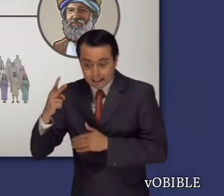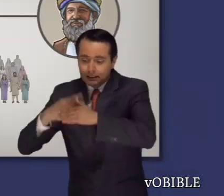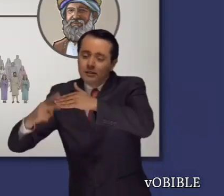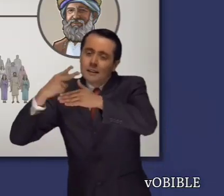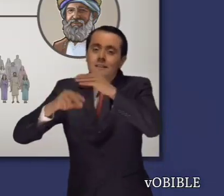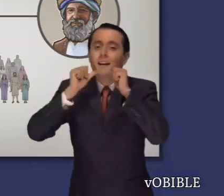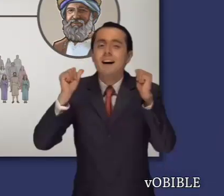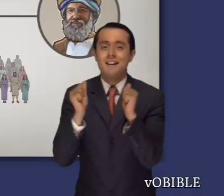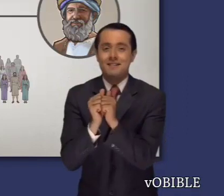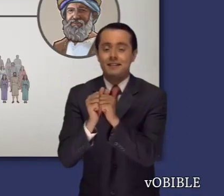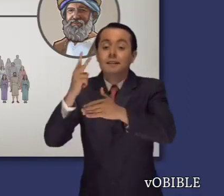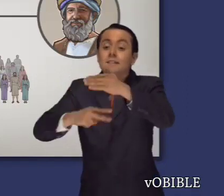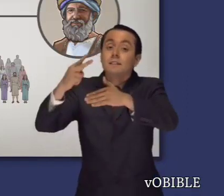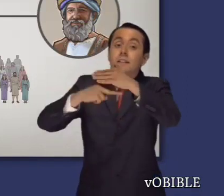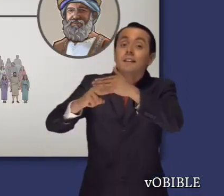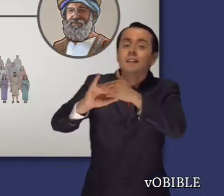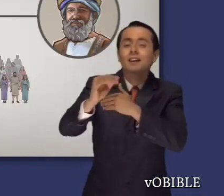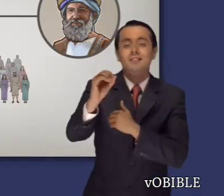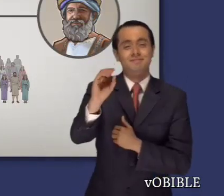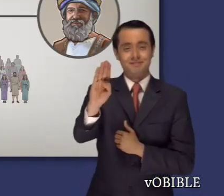israelita, adoraba a Jehová.